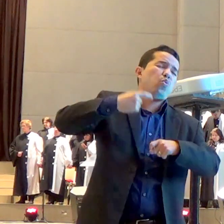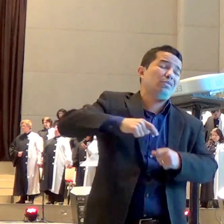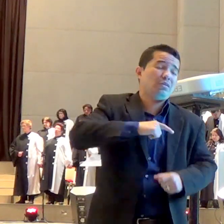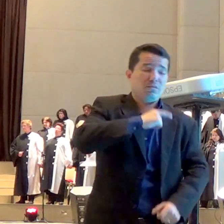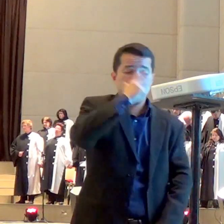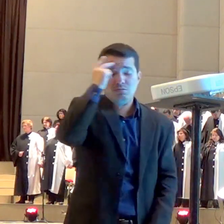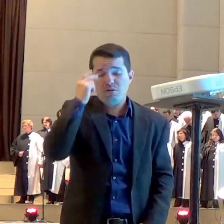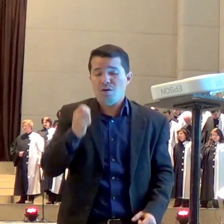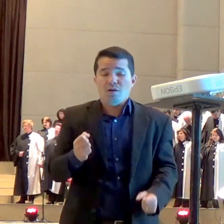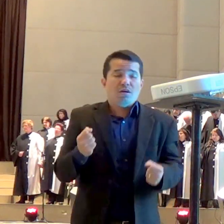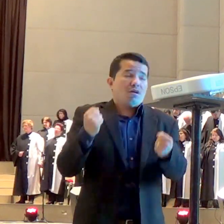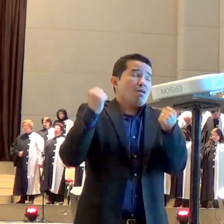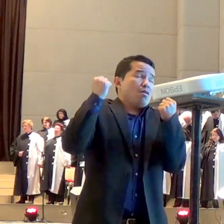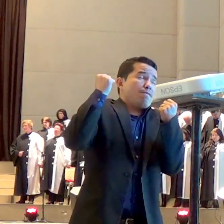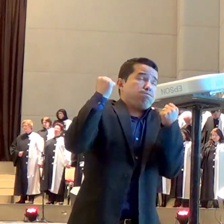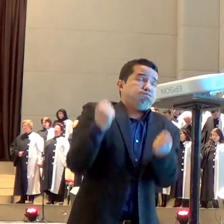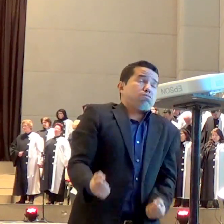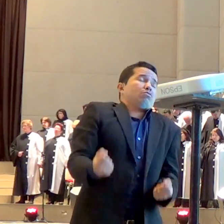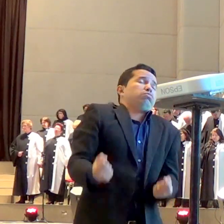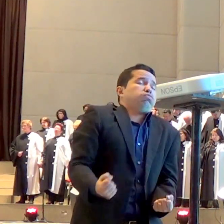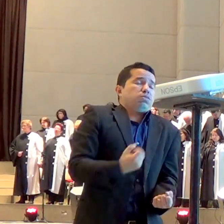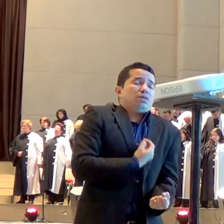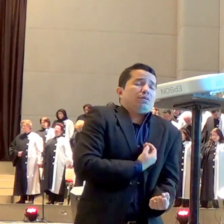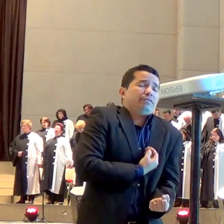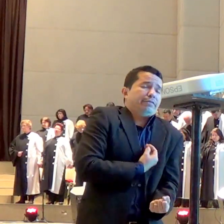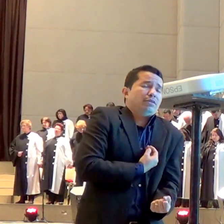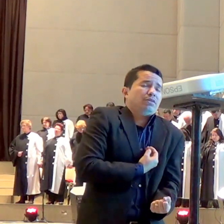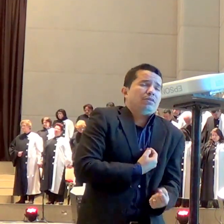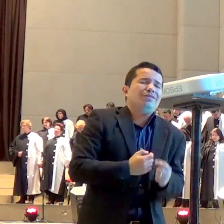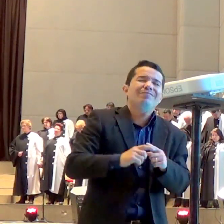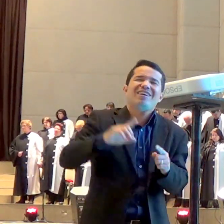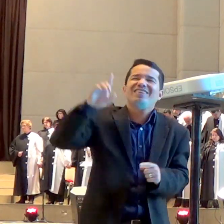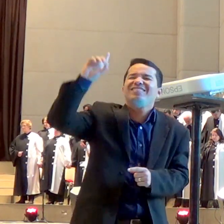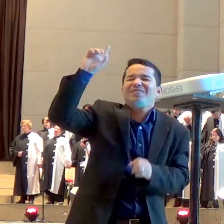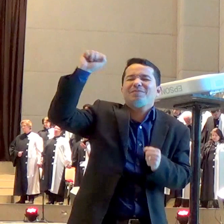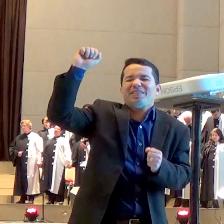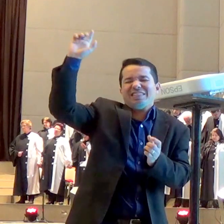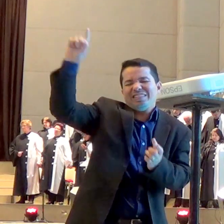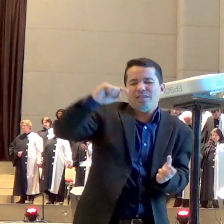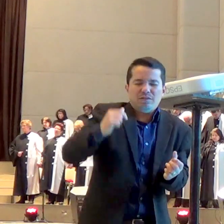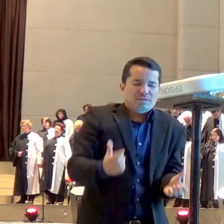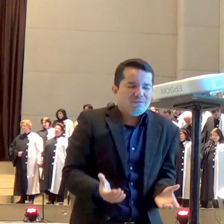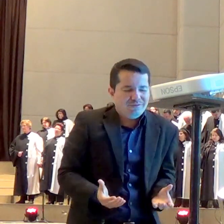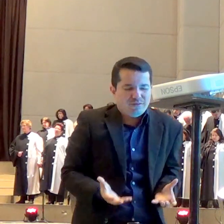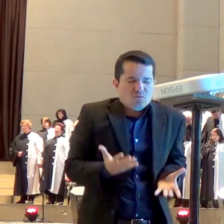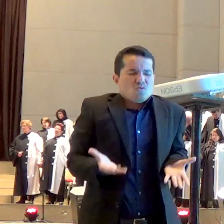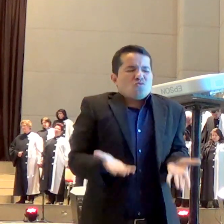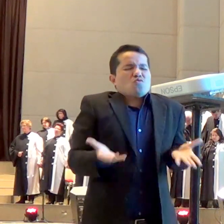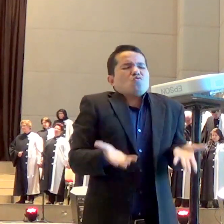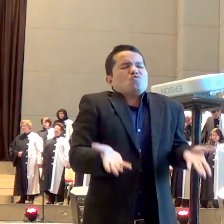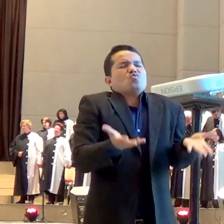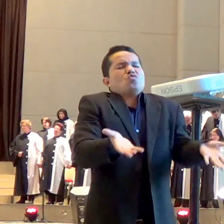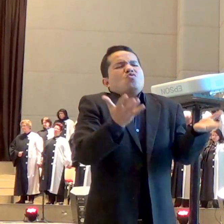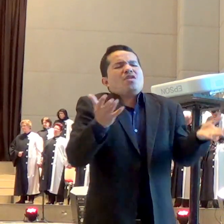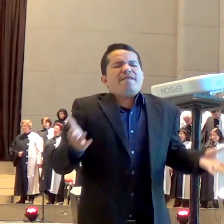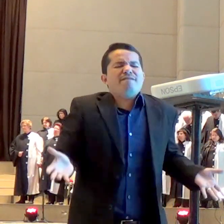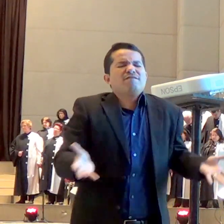diversas ó pai coloca teu exército do lado e que aqueles que estão se sentindo